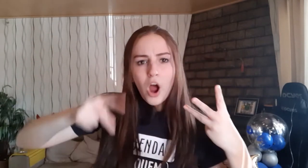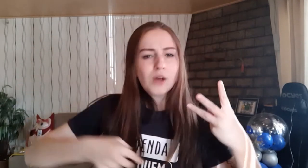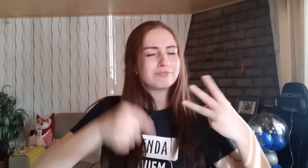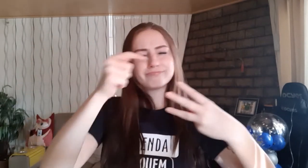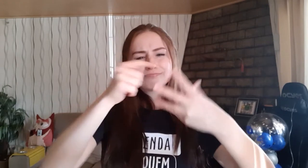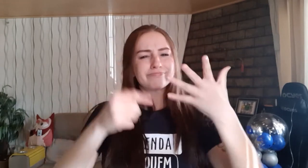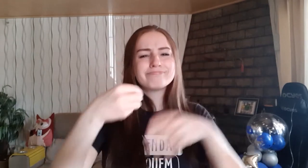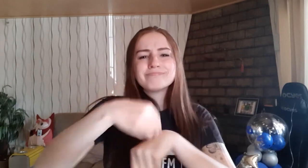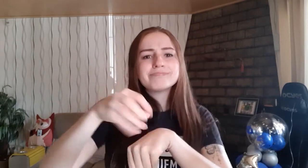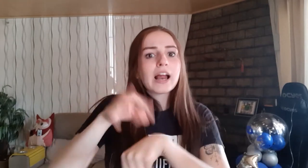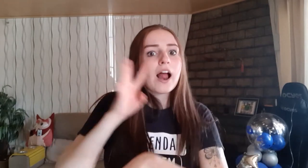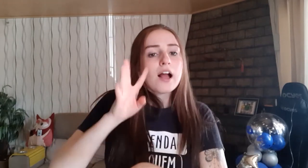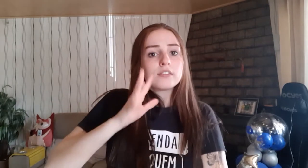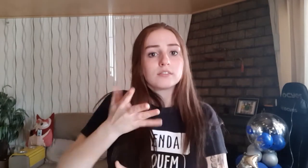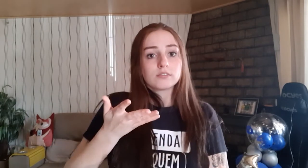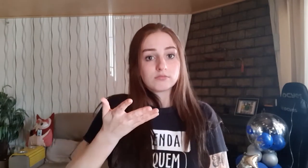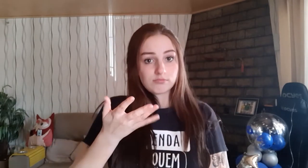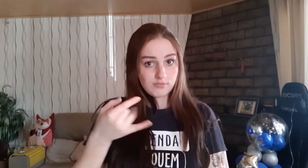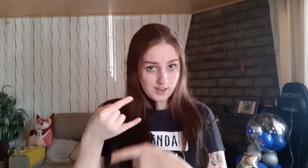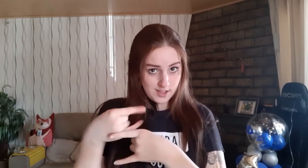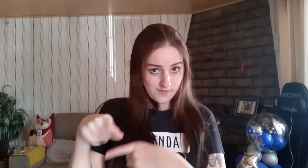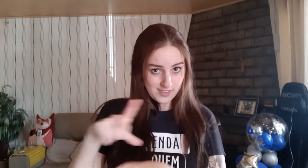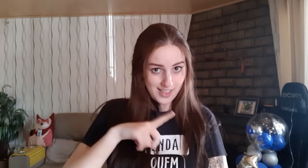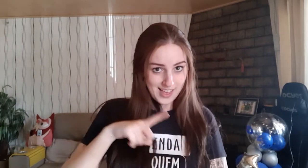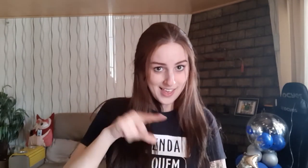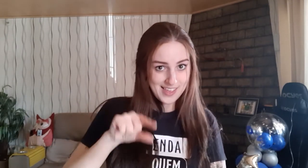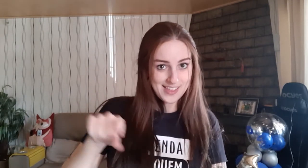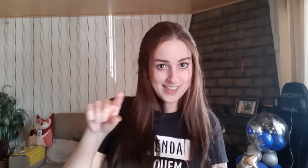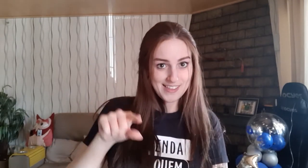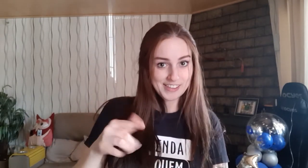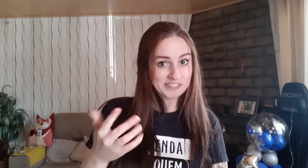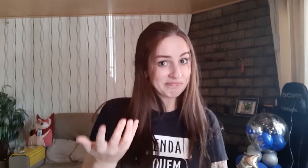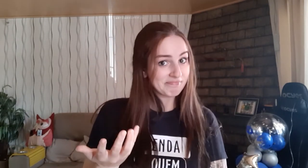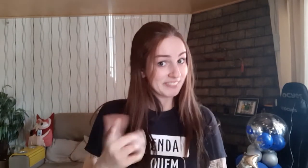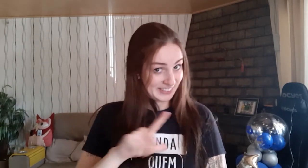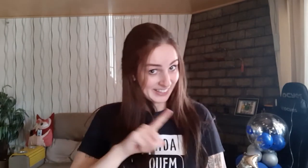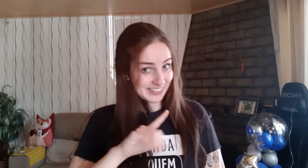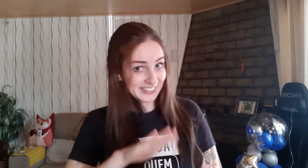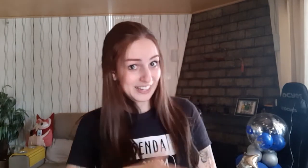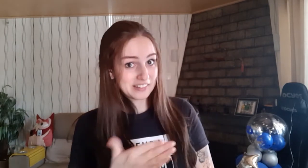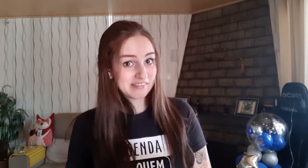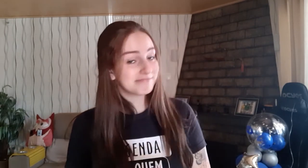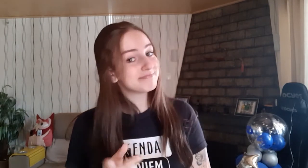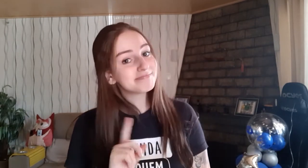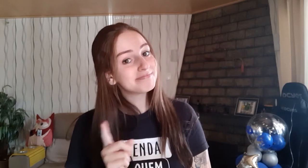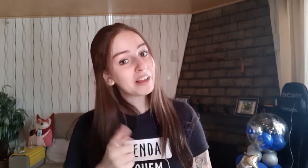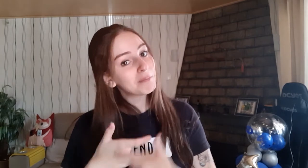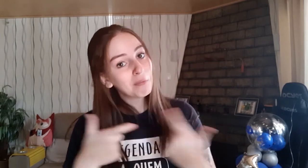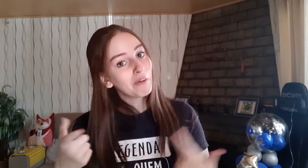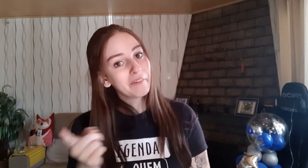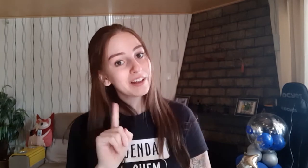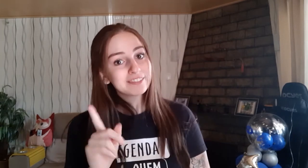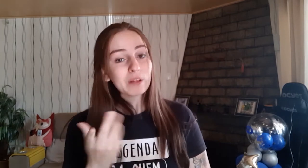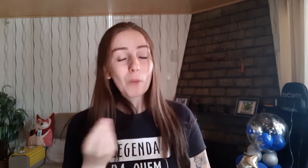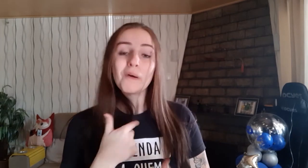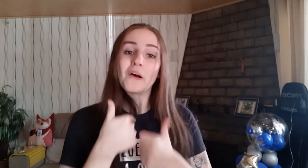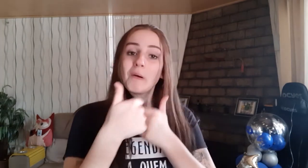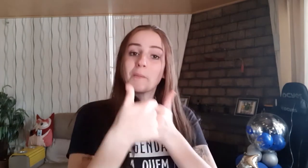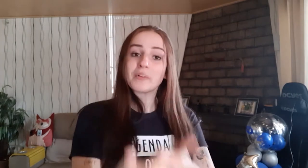amor próprio e tantas outras dicas legais. Mas essas lives não têm legenda e nem intérprete. Pelo menos, não a maioria. E por isso, não